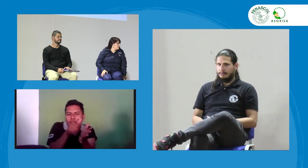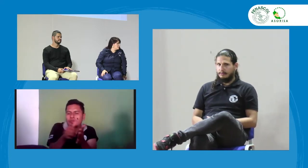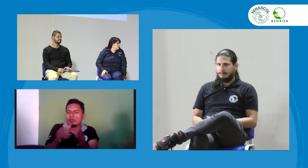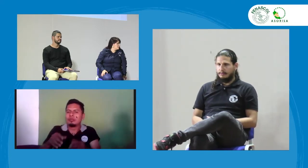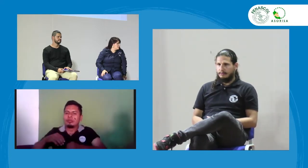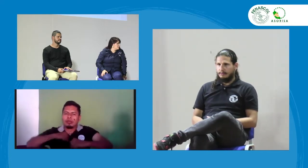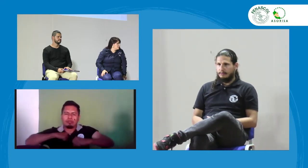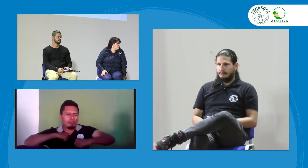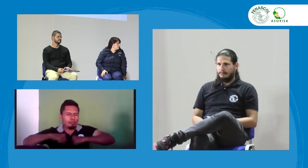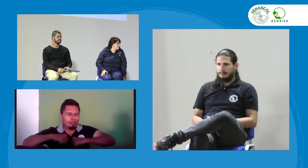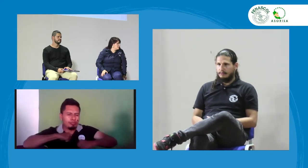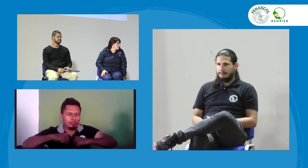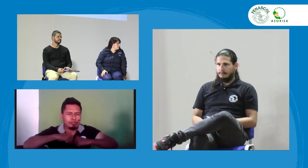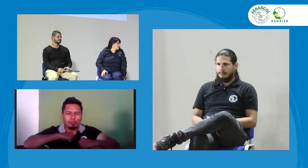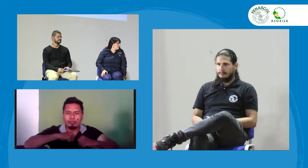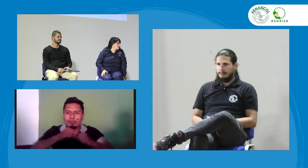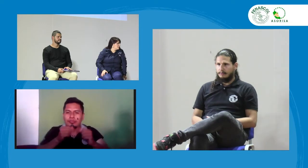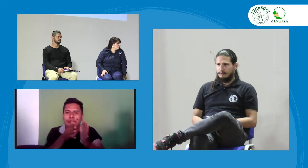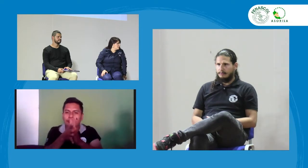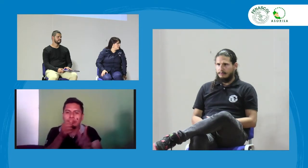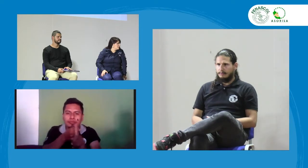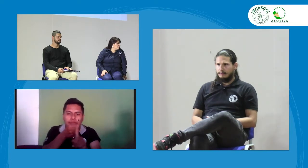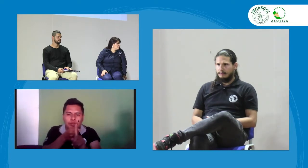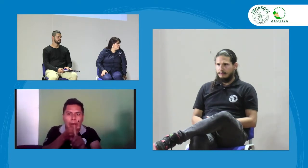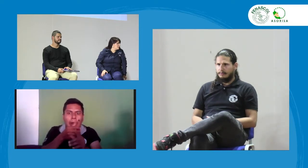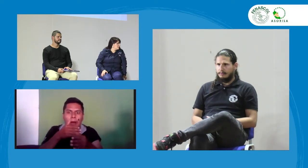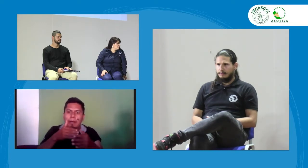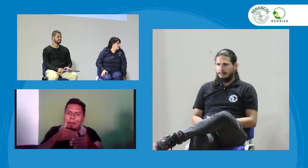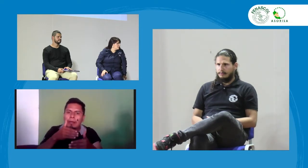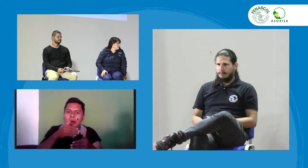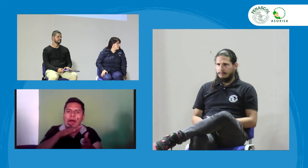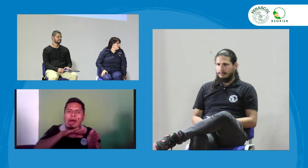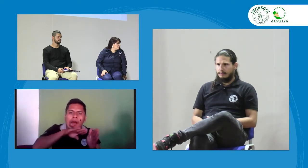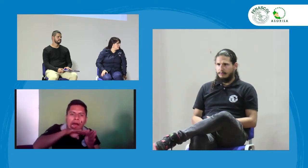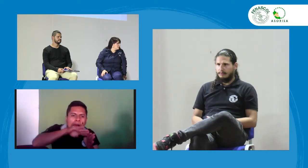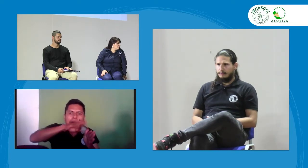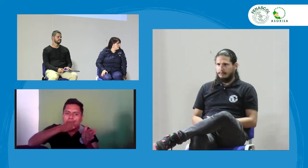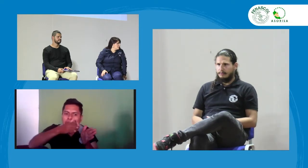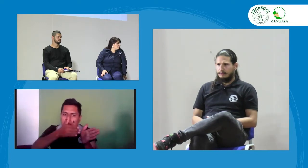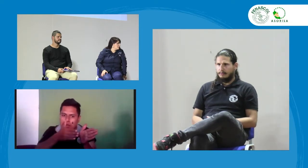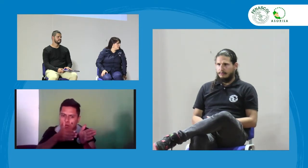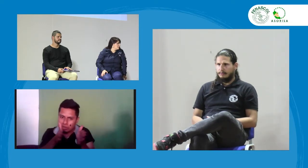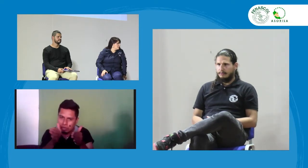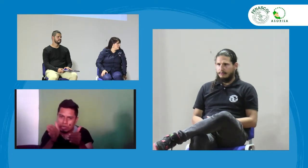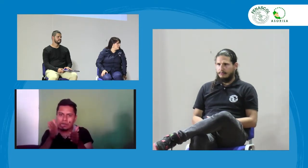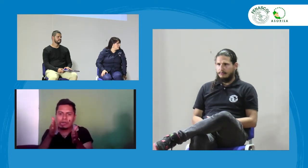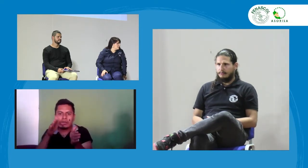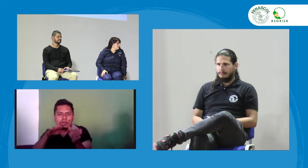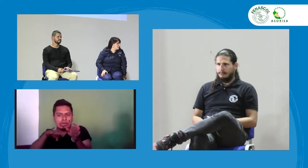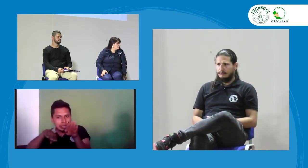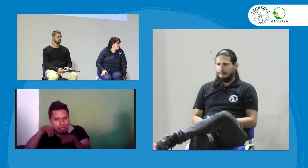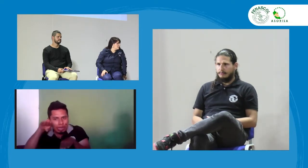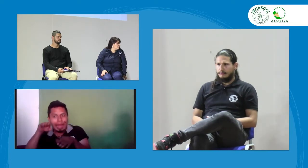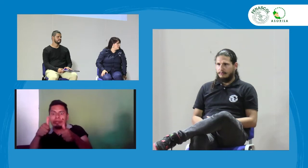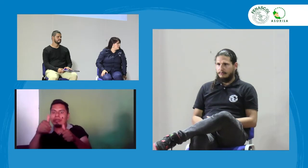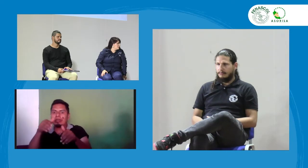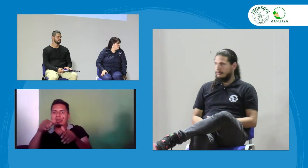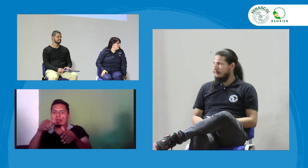en el departamento del Putumayo, que es otro municipio. Entonces, allí también se ha hecho esa incidencia. Y